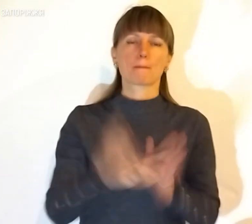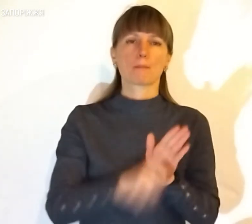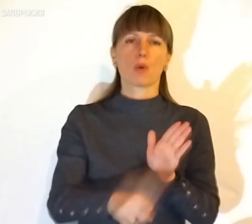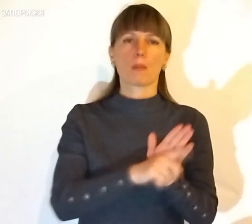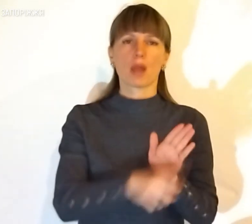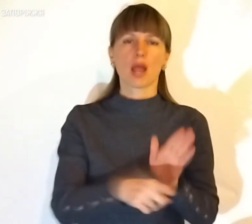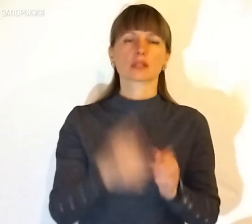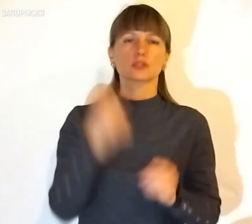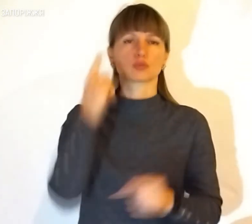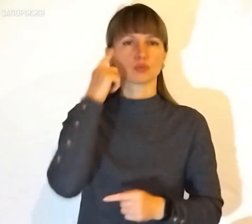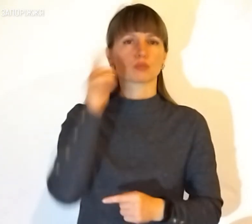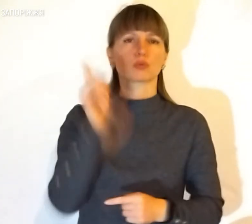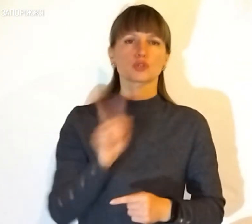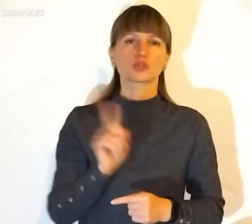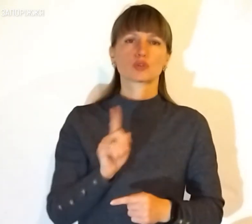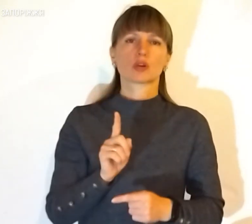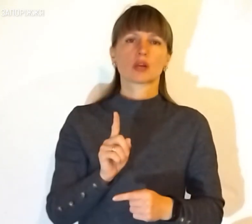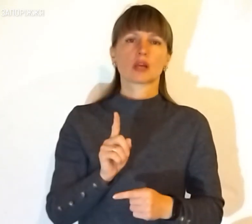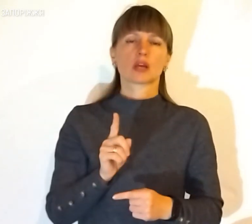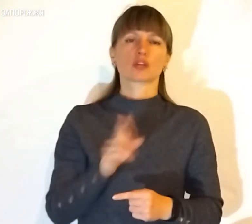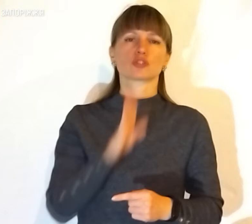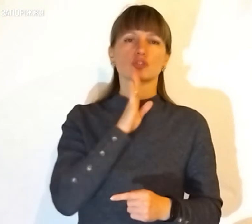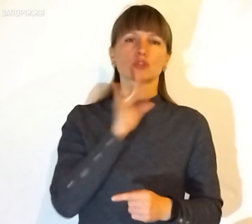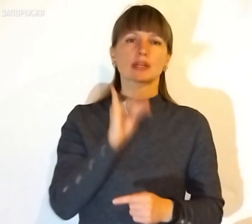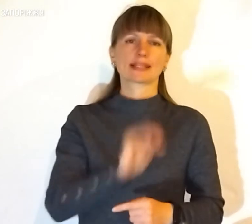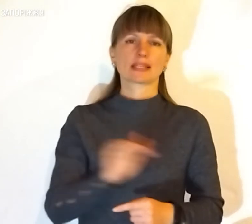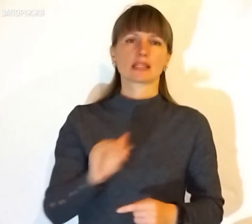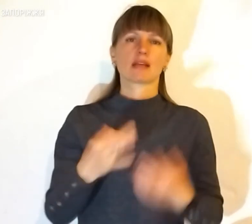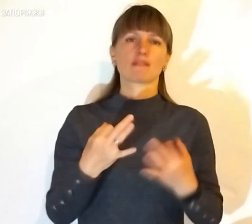Ну, сподіваємося, що все-таки жінок і дітей випустять.